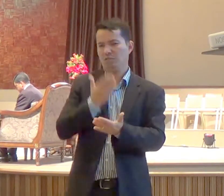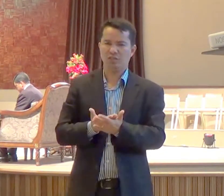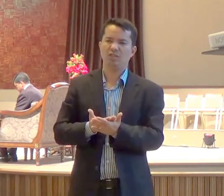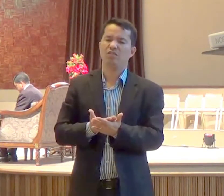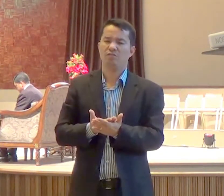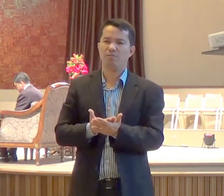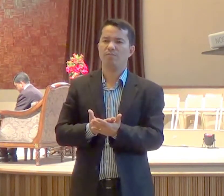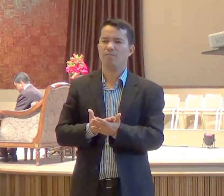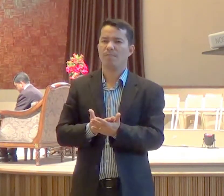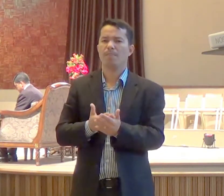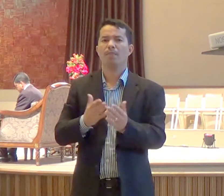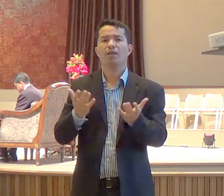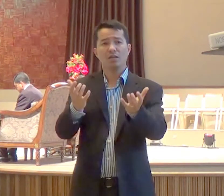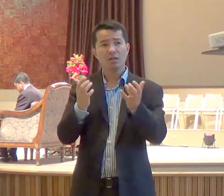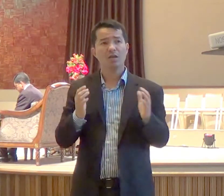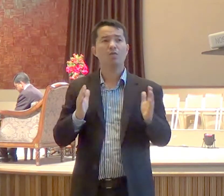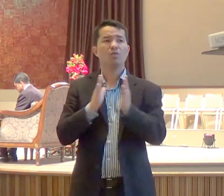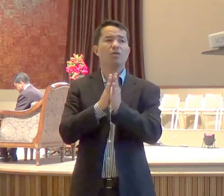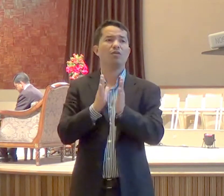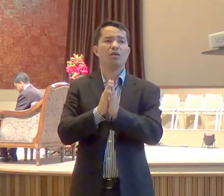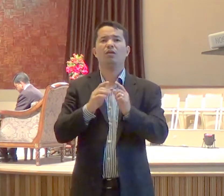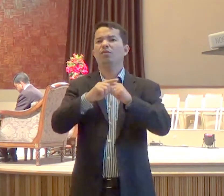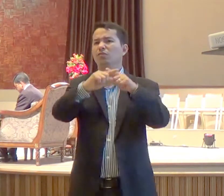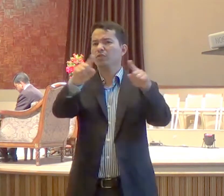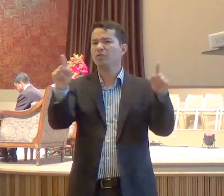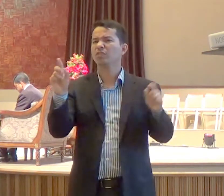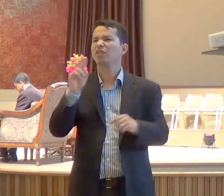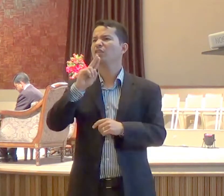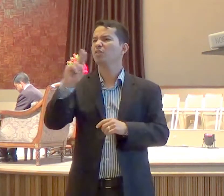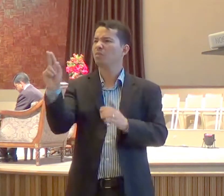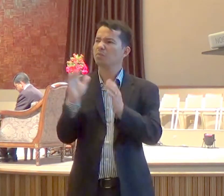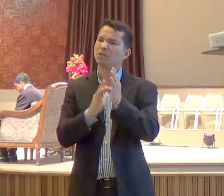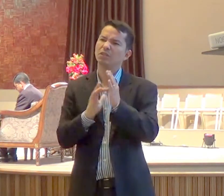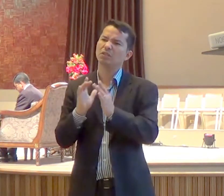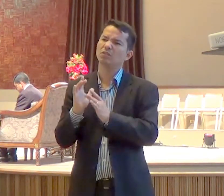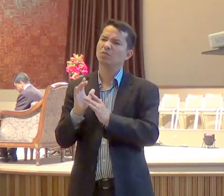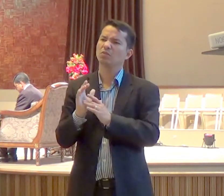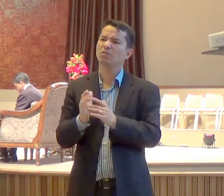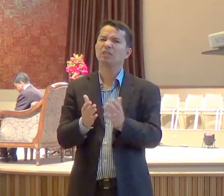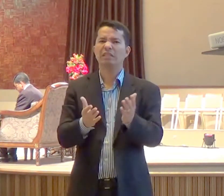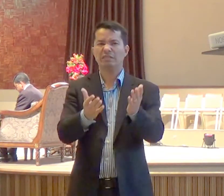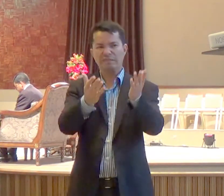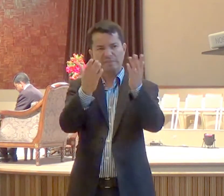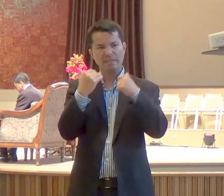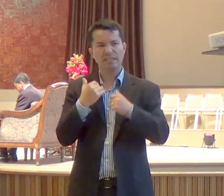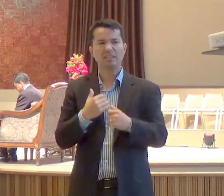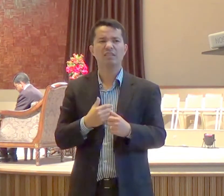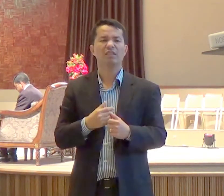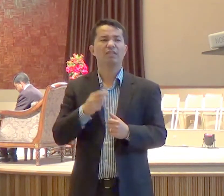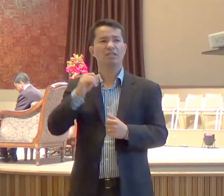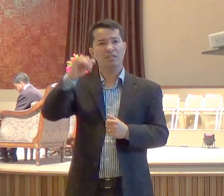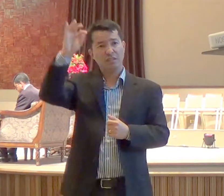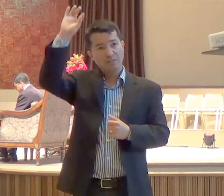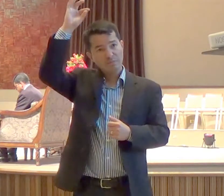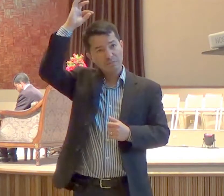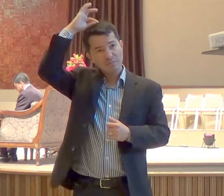querido, quero orar com você, em nome do Senhor Jesus, saia do seu lugar, e venha aqui a frente, se o Espírito Santo, está lhe falando,